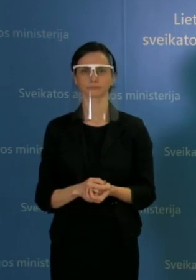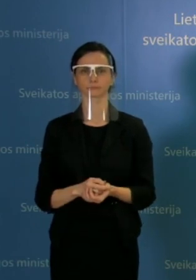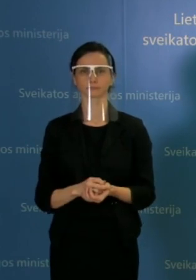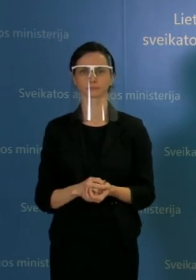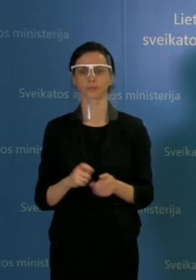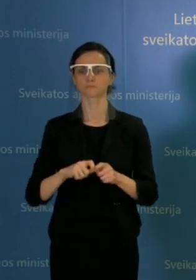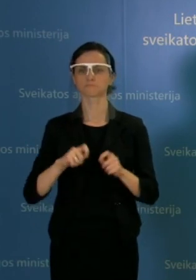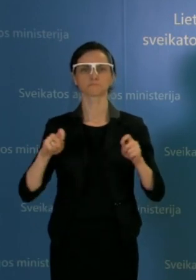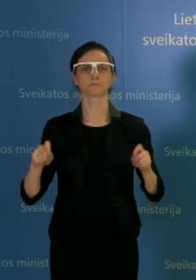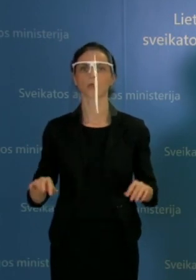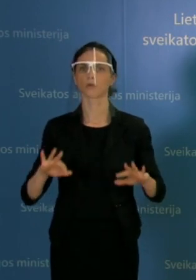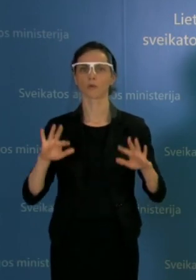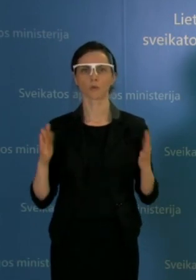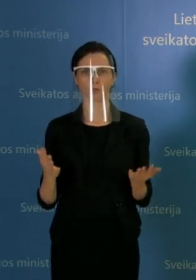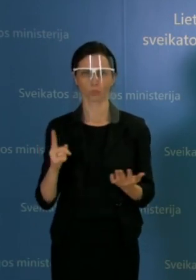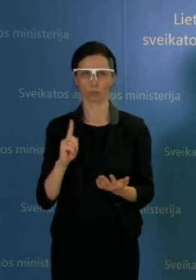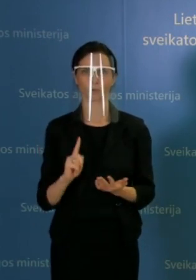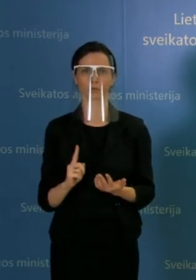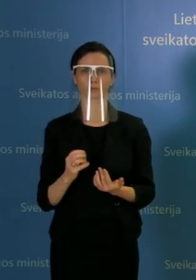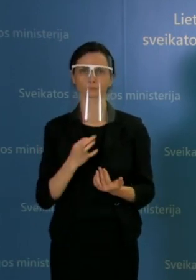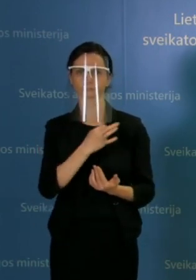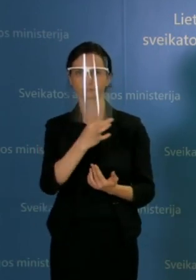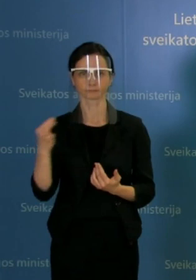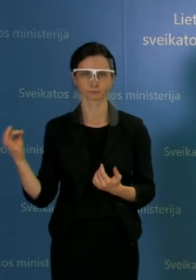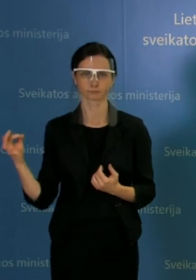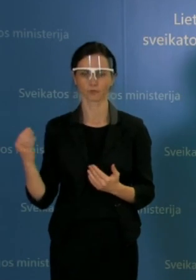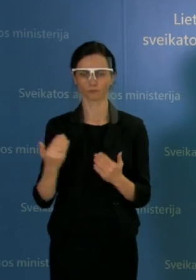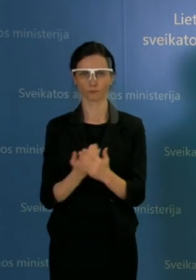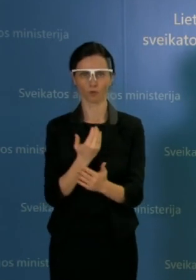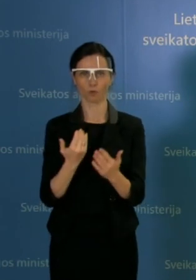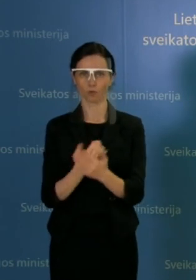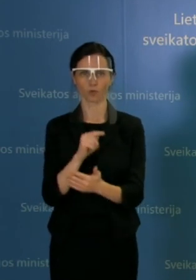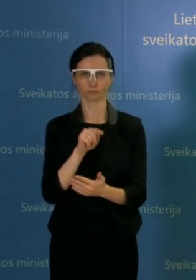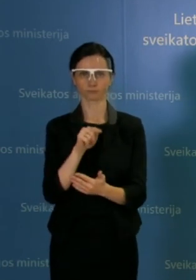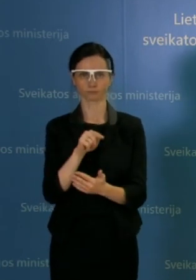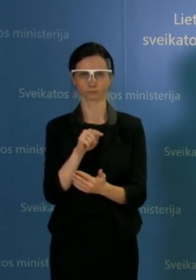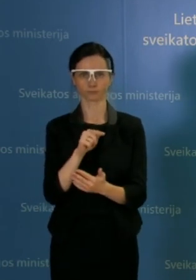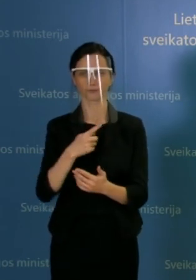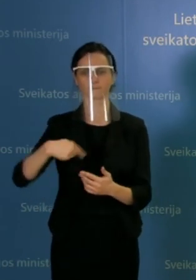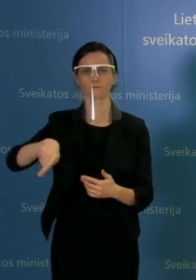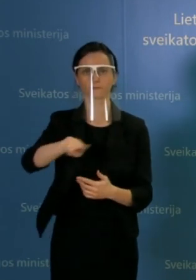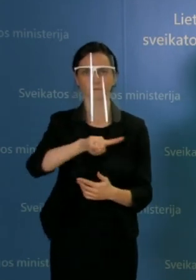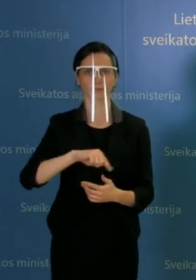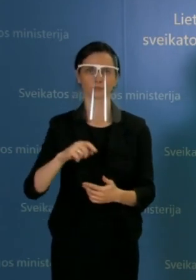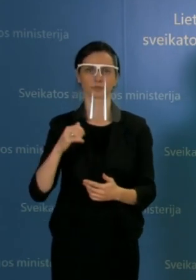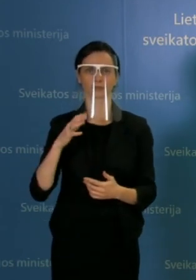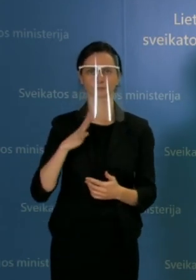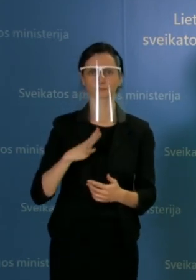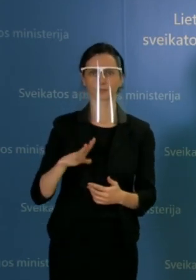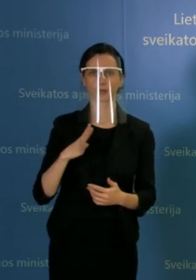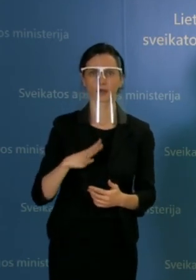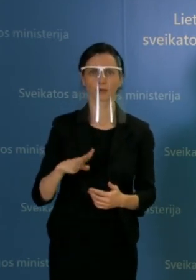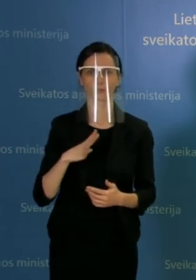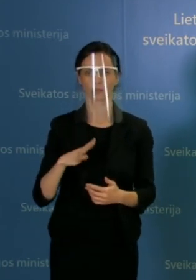naujienos, kurios laukia, manau, dabar vis